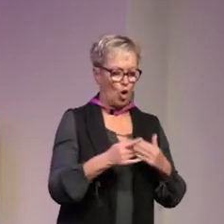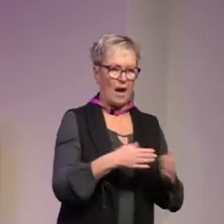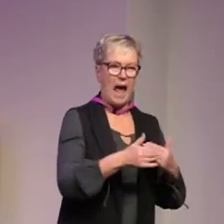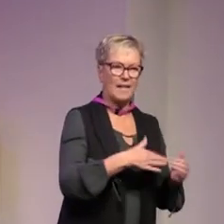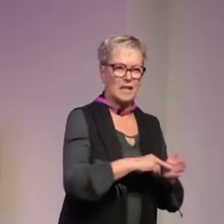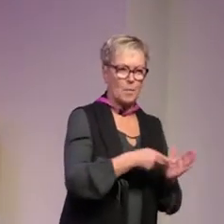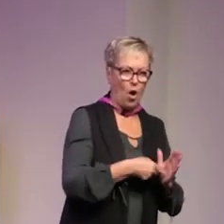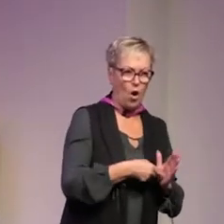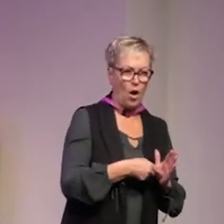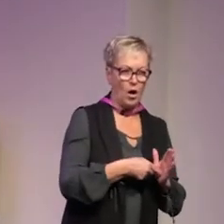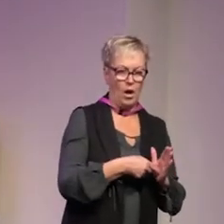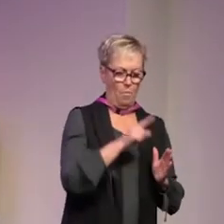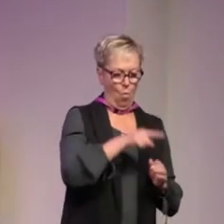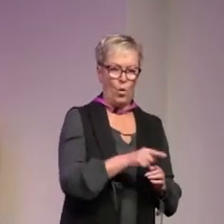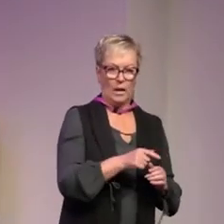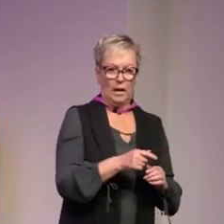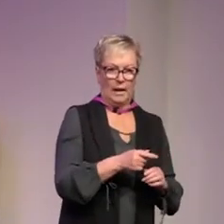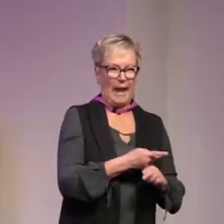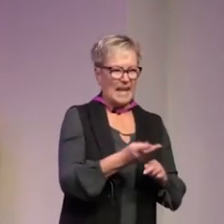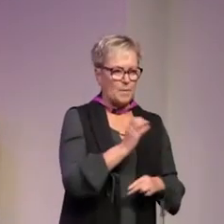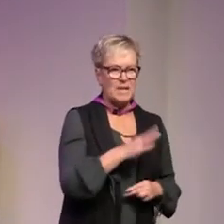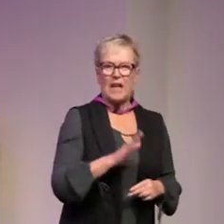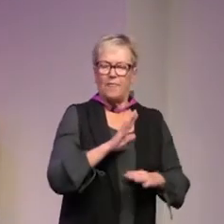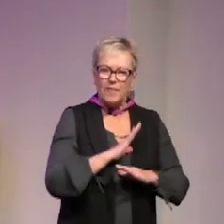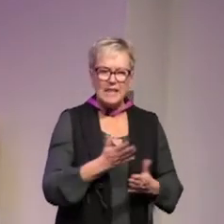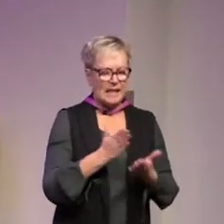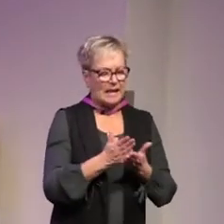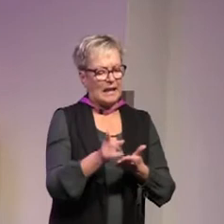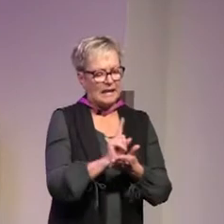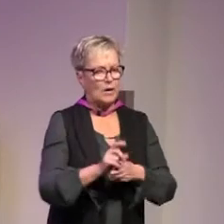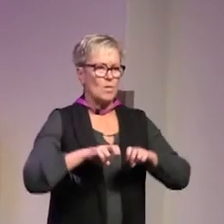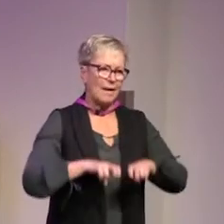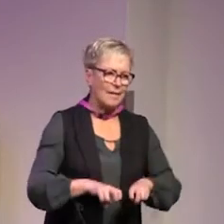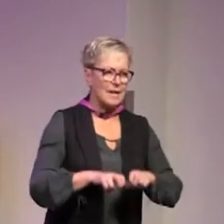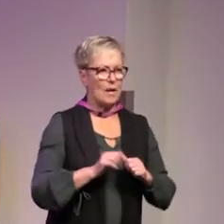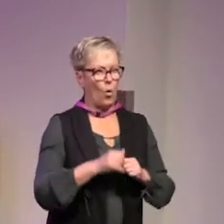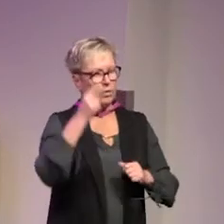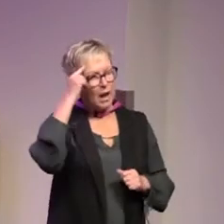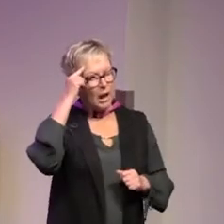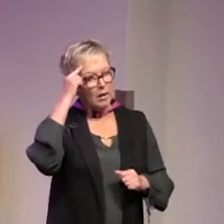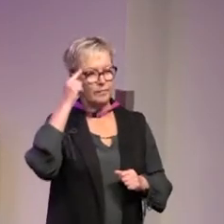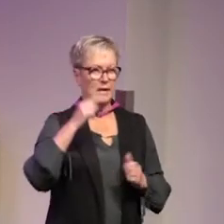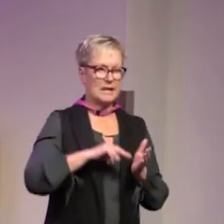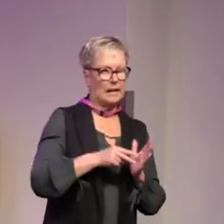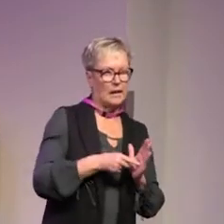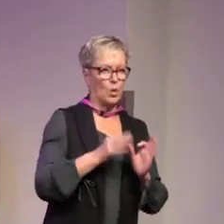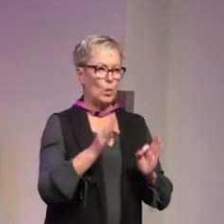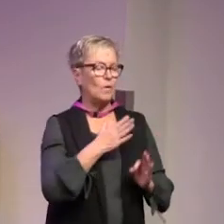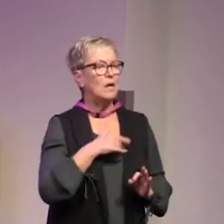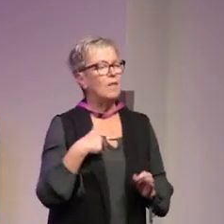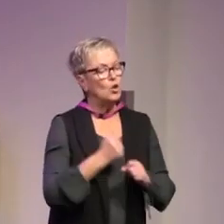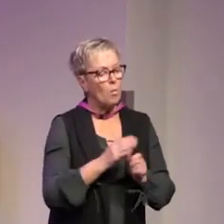jag nu också göra en handlingsplan mot våldsbejakande extremism så att det finns inte riktigt tid att sätta sig ner och tänka ut